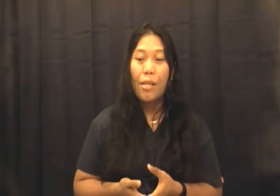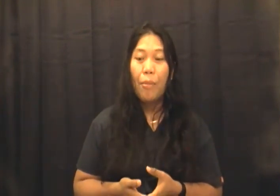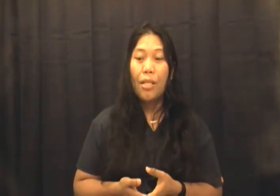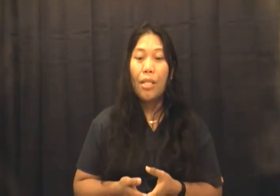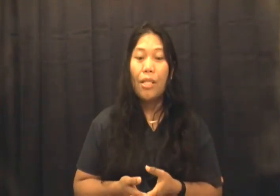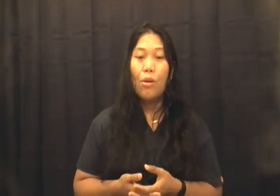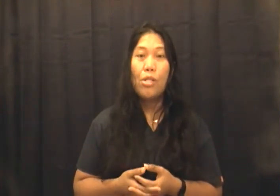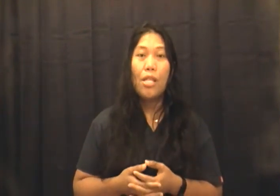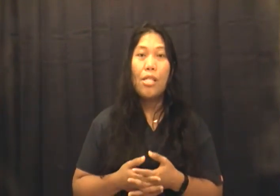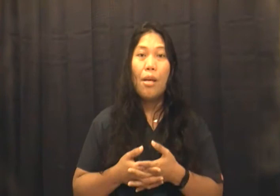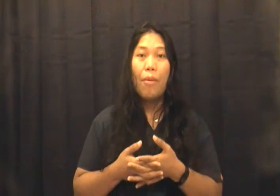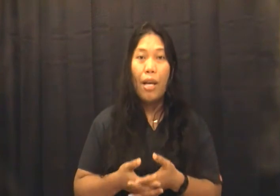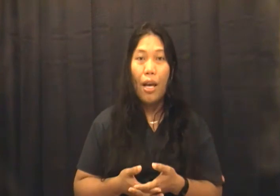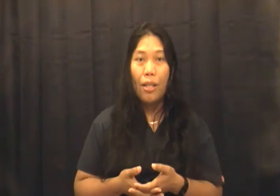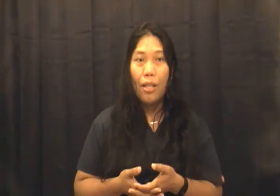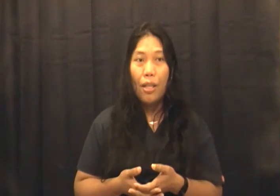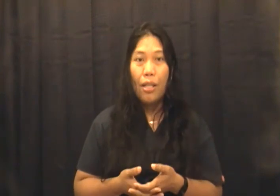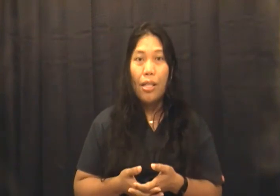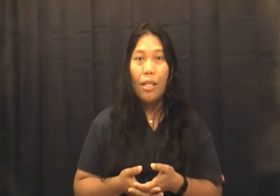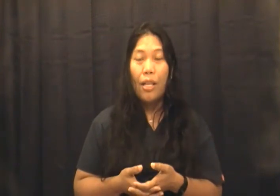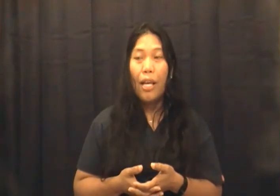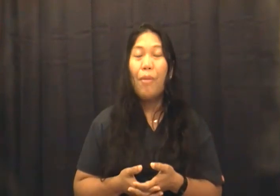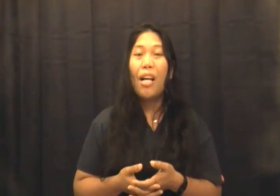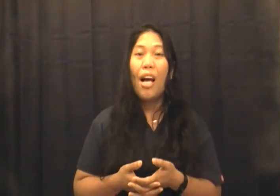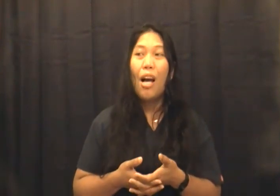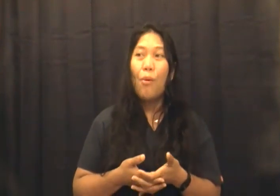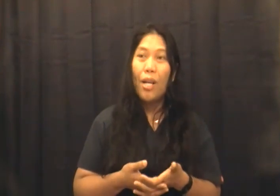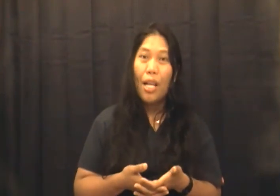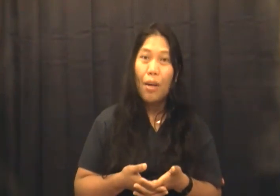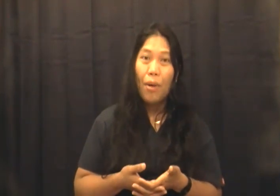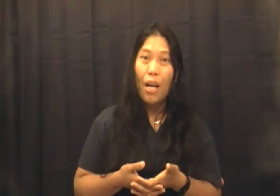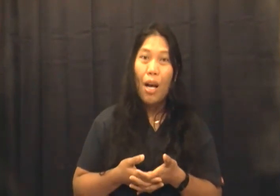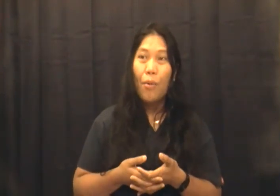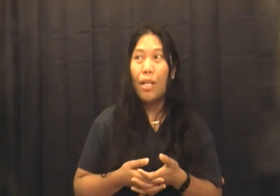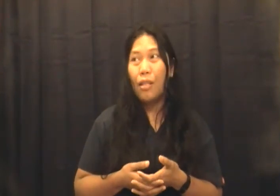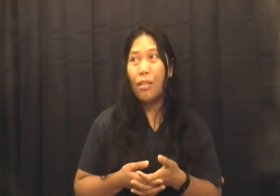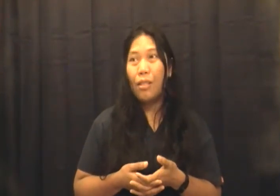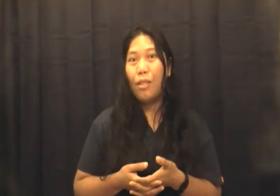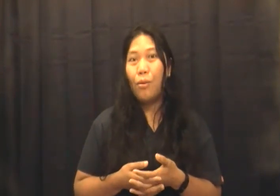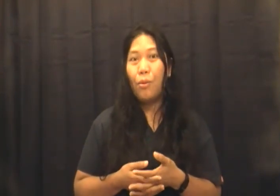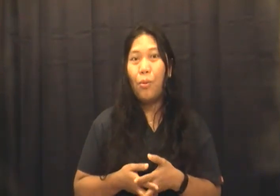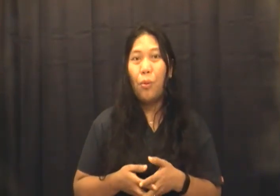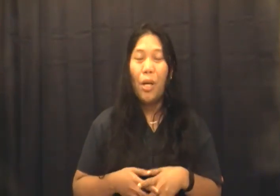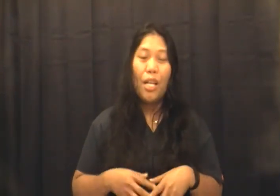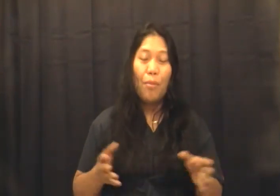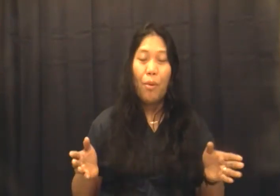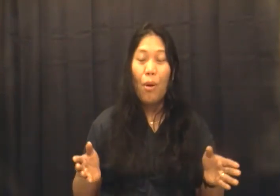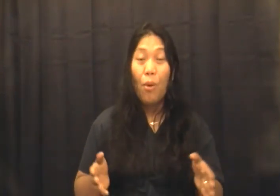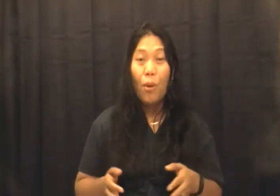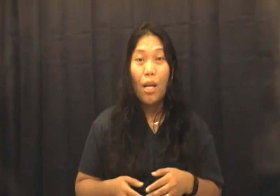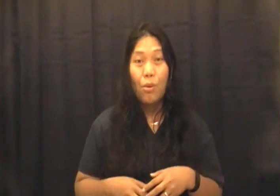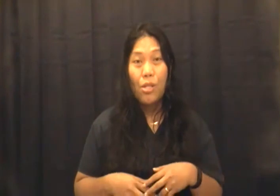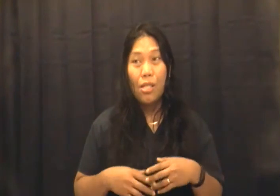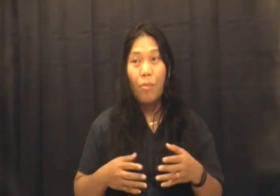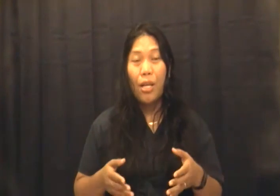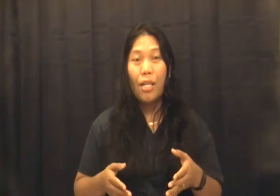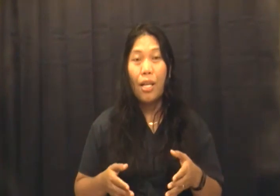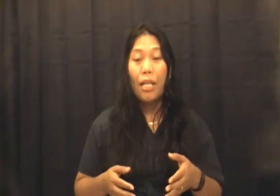Kasi pag hindi ko siya sinabayan, eh, mag-aaway lang, mag-aaway lang. Wala namang, mawawala kong sasabayan lang.